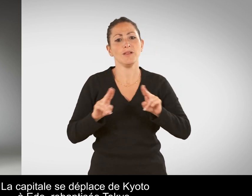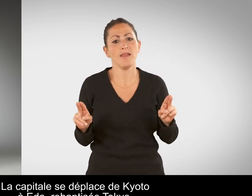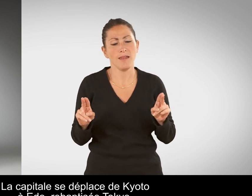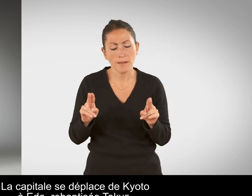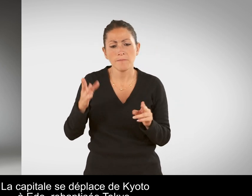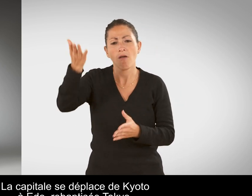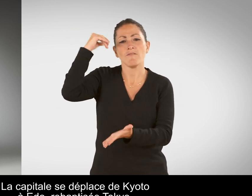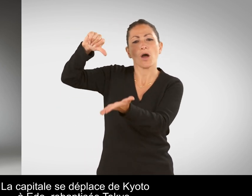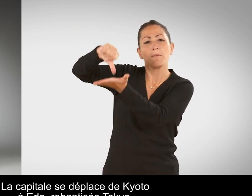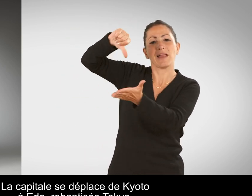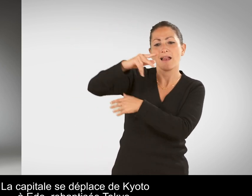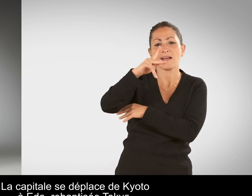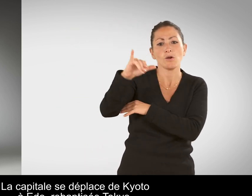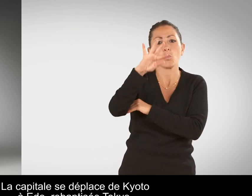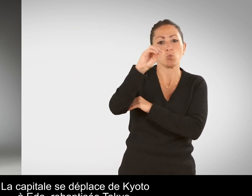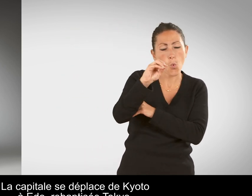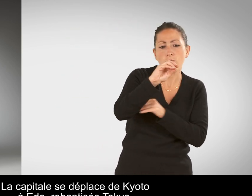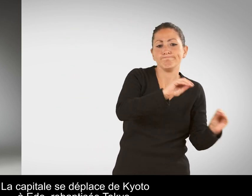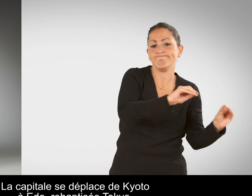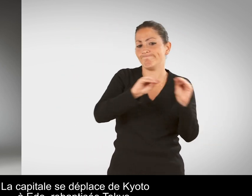déplace de Kyoto à Edo, rebaptisée Tokyo